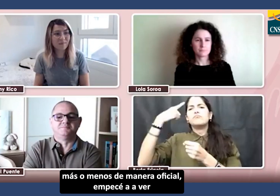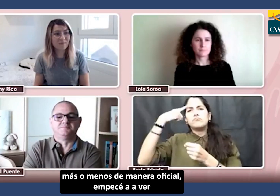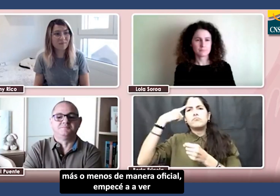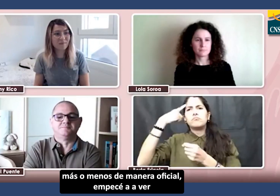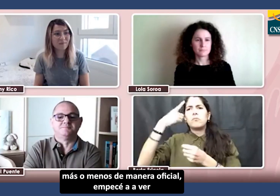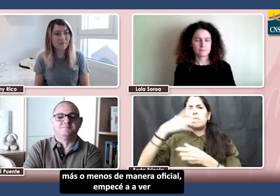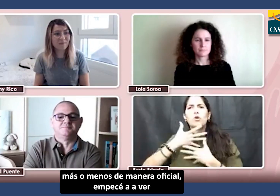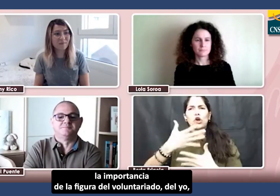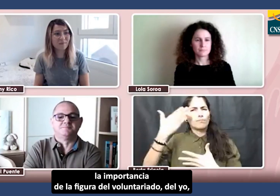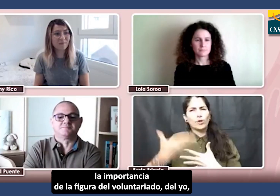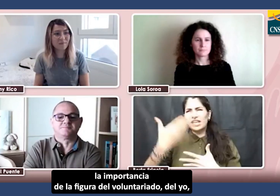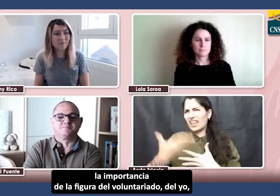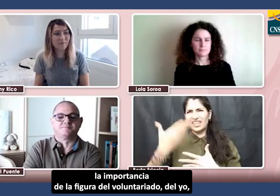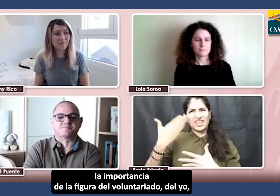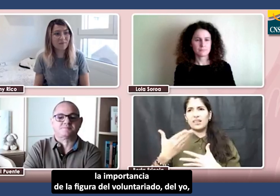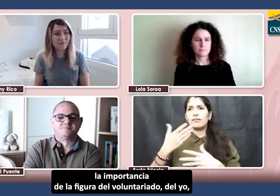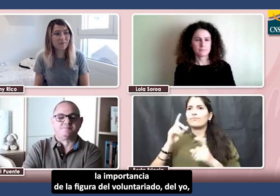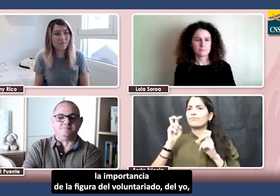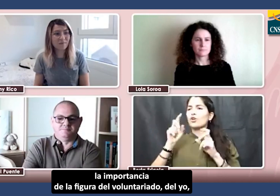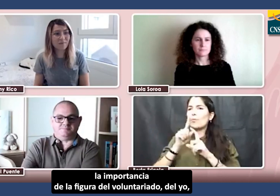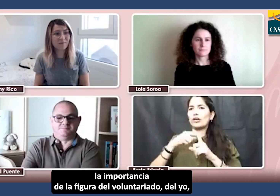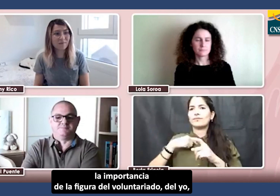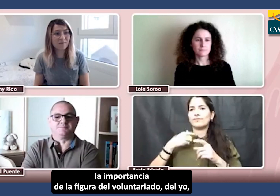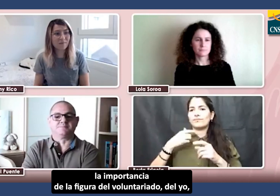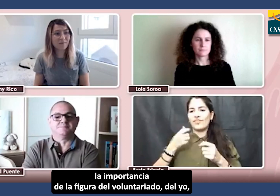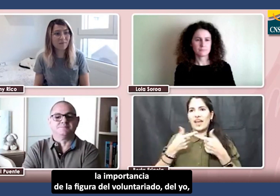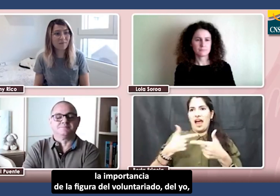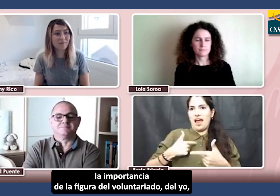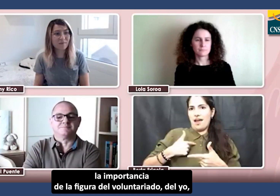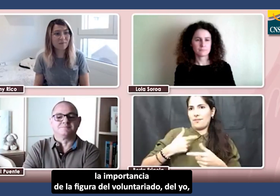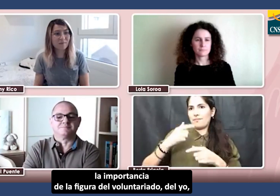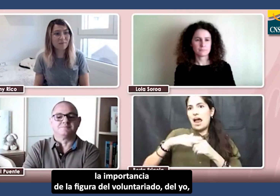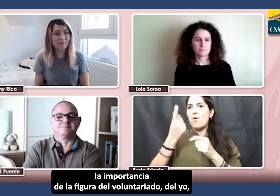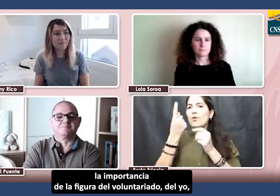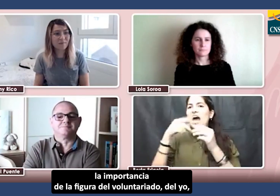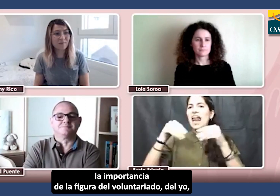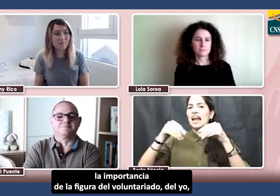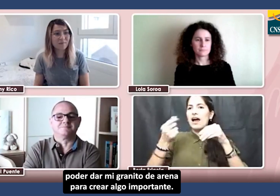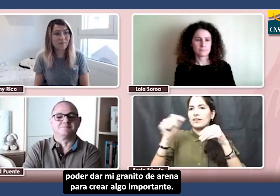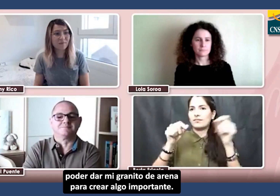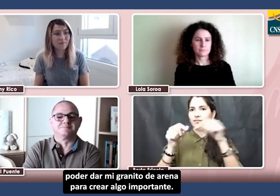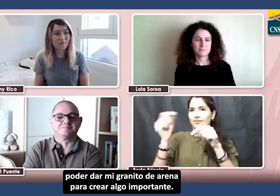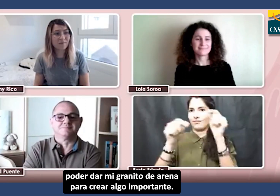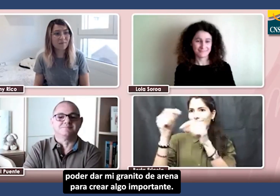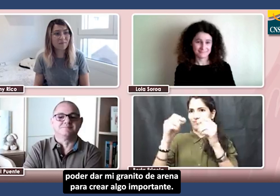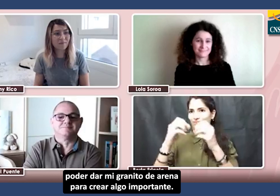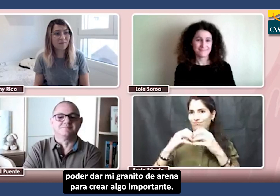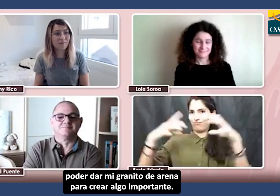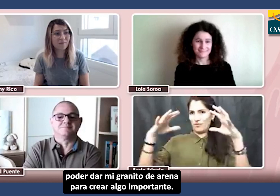importancia de la figura del voluntariado, del yo poder dar mi granito de arena para crear algo importante.